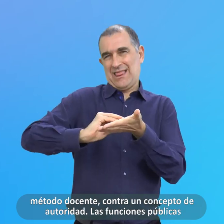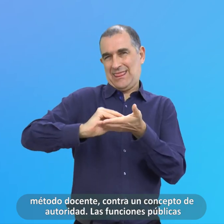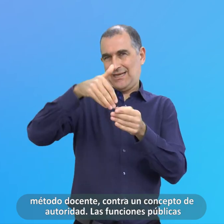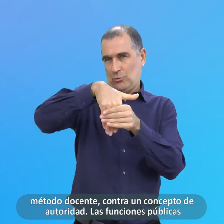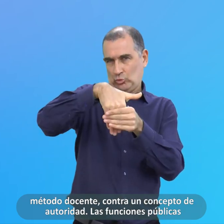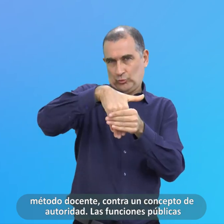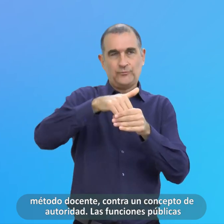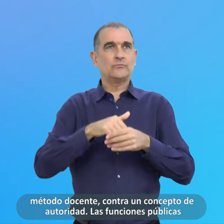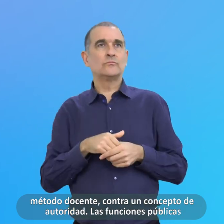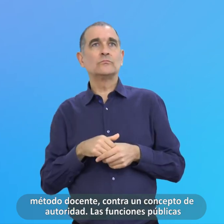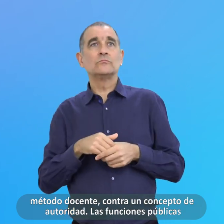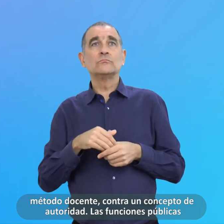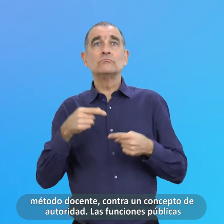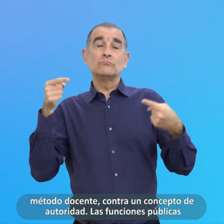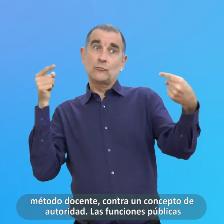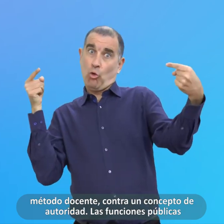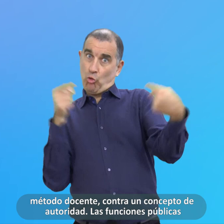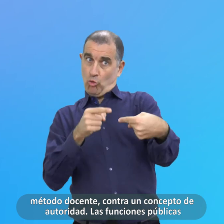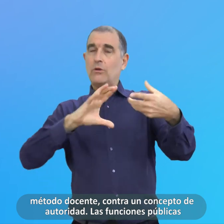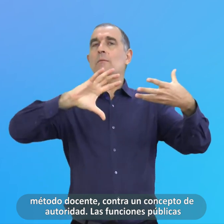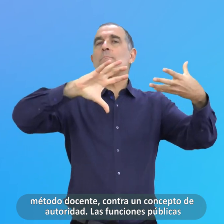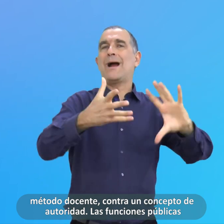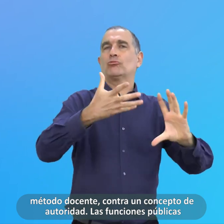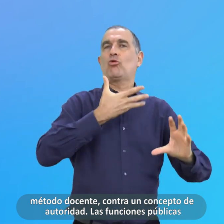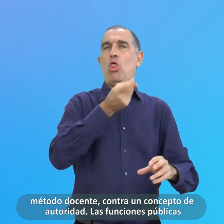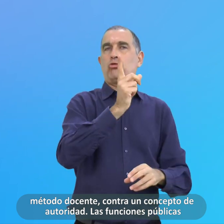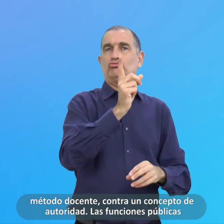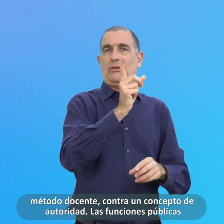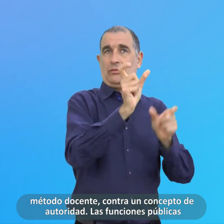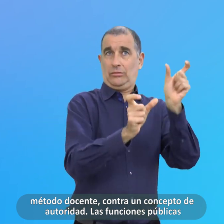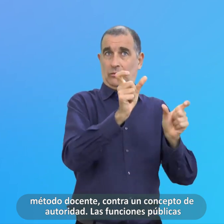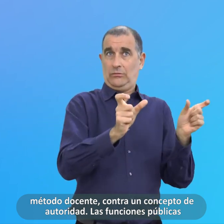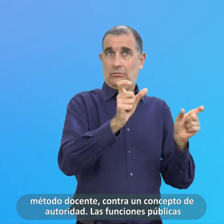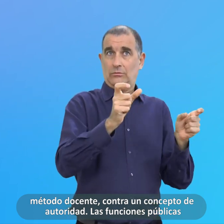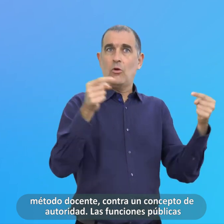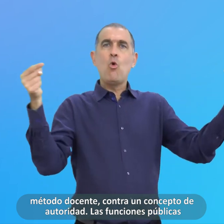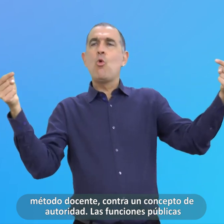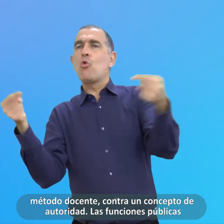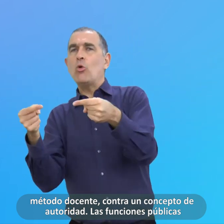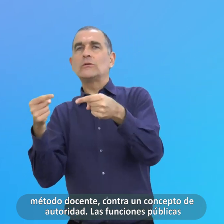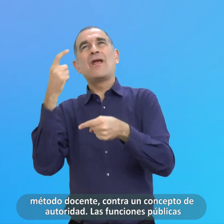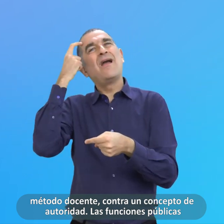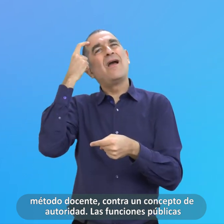Contra Un Método Docente Contra Un Concepto